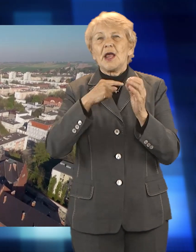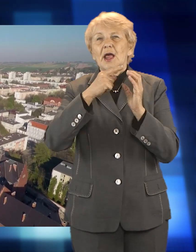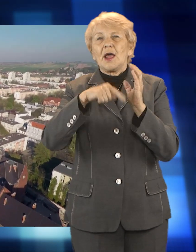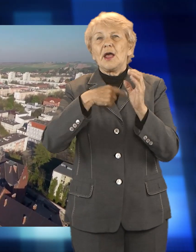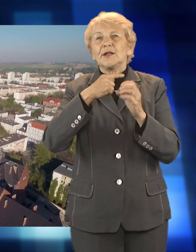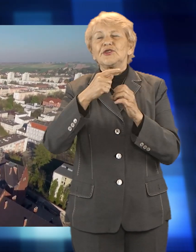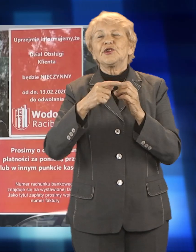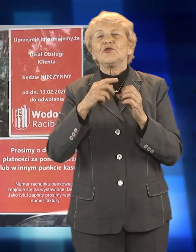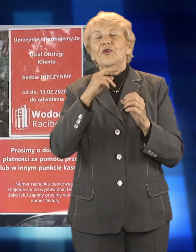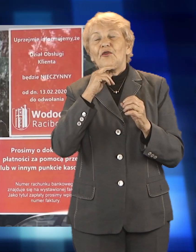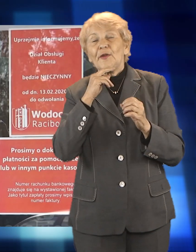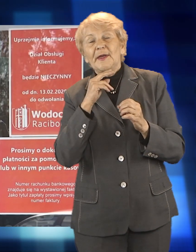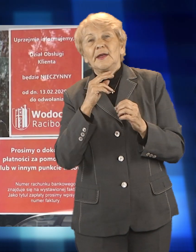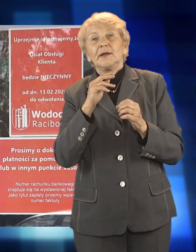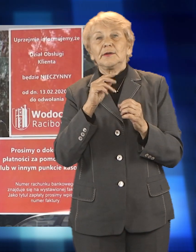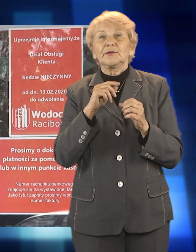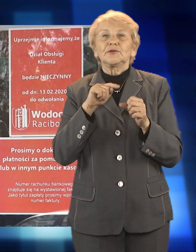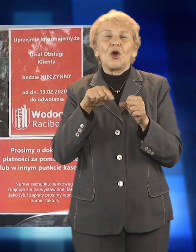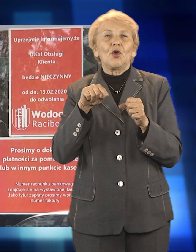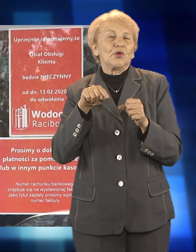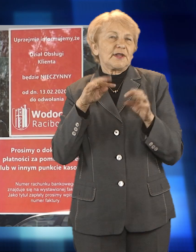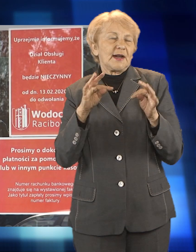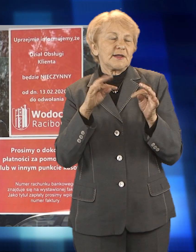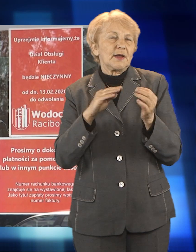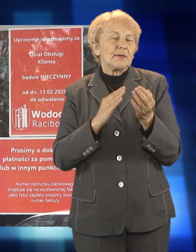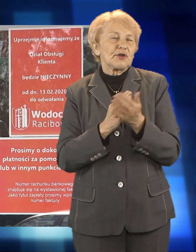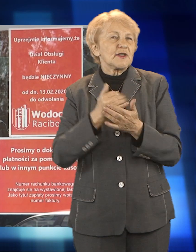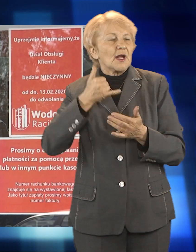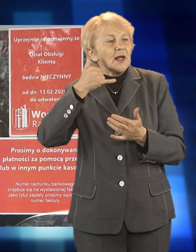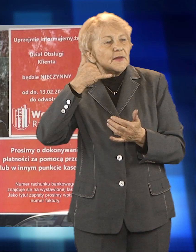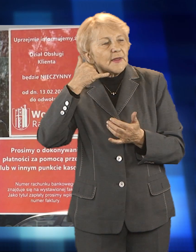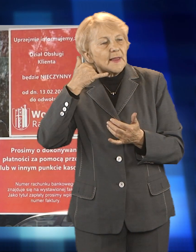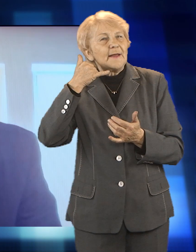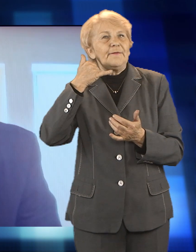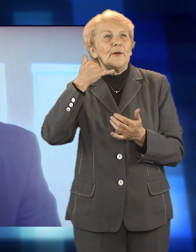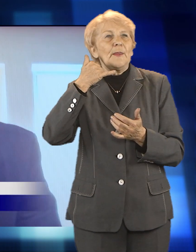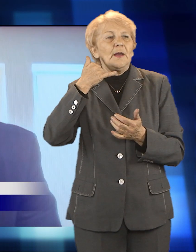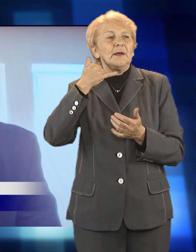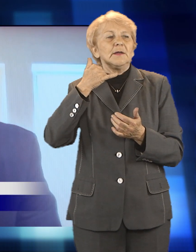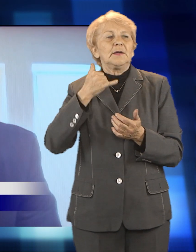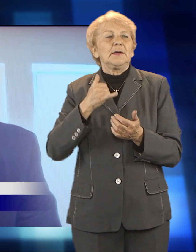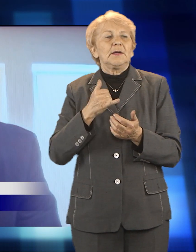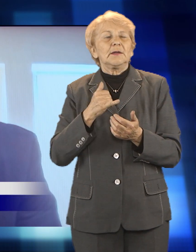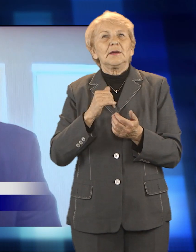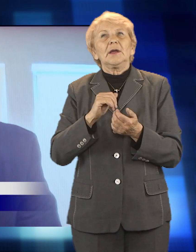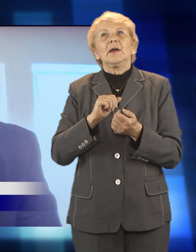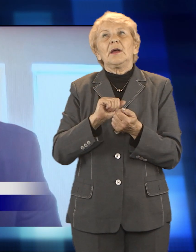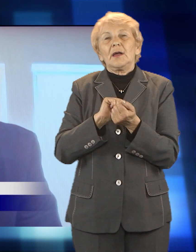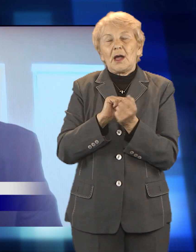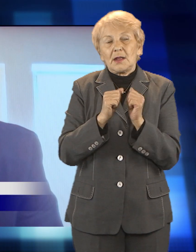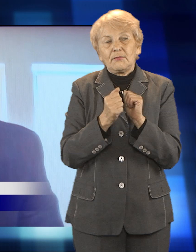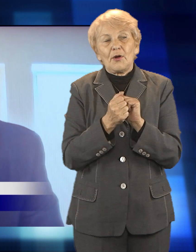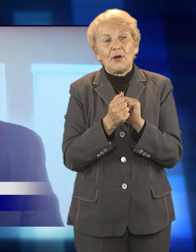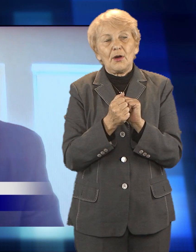pośrednictwem internetu. Podobnie jest z wnoszeniem opłat. Kasa spółki pozostaje zamknięta. Za pośrednictwem mediów